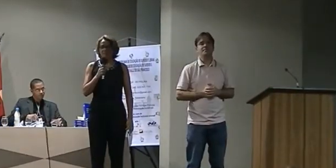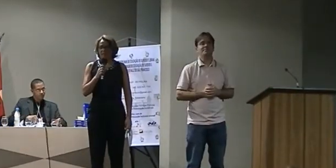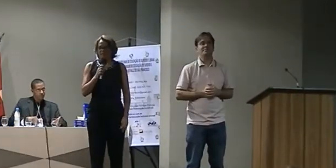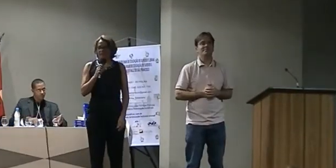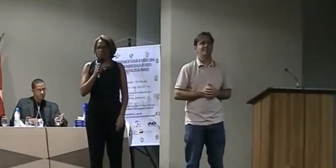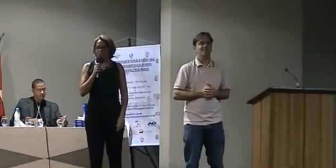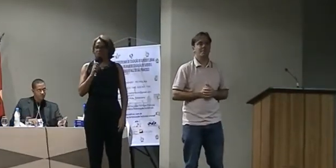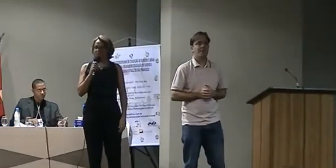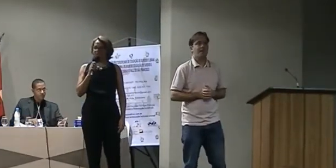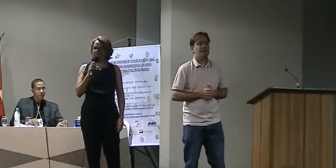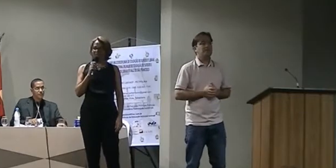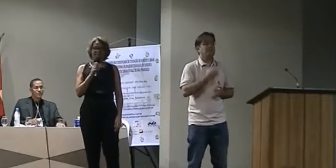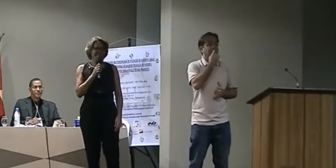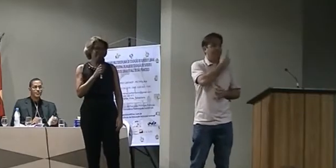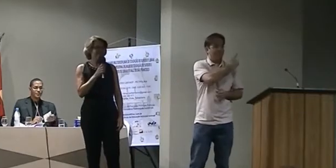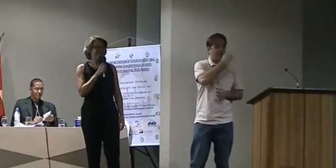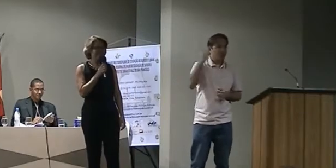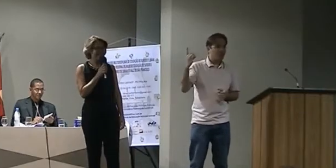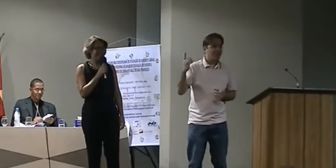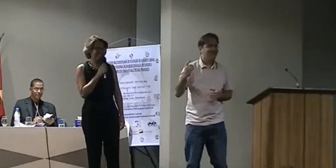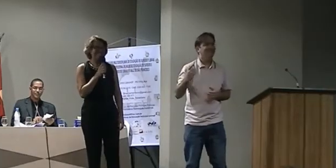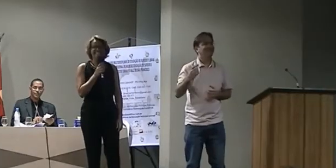Bom dia, novamente, né?